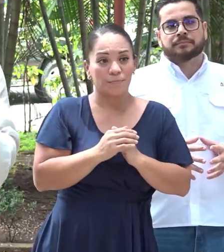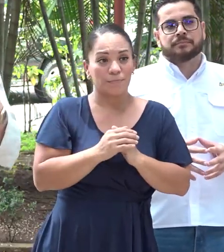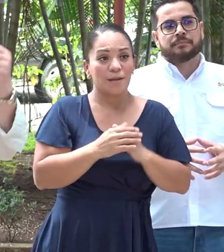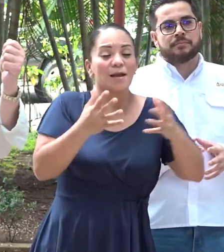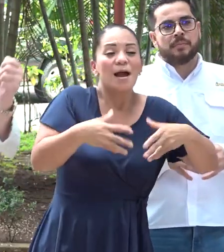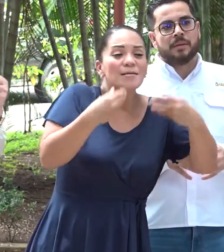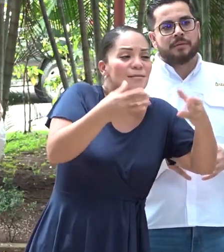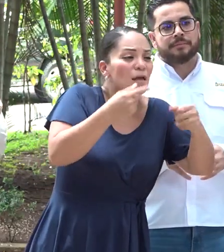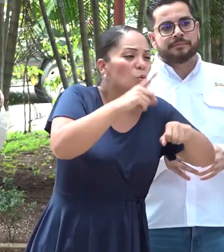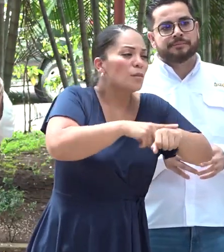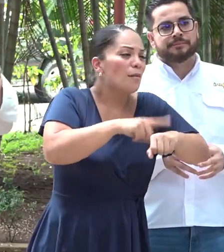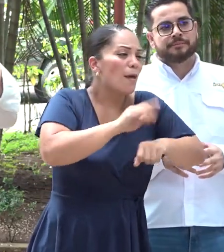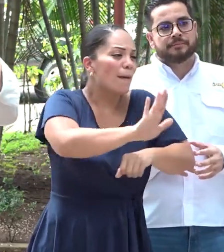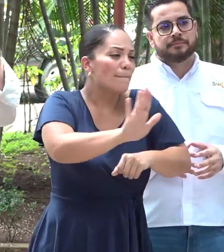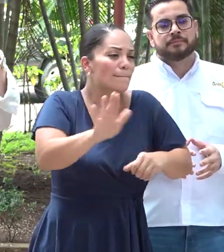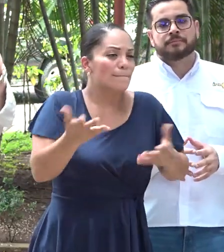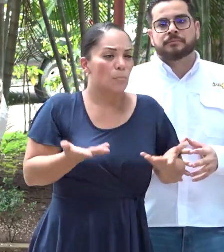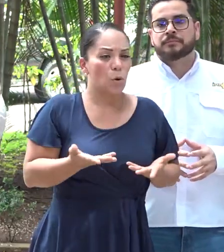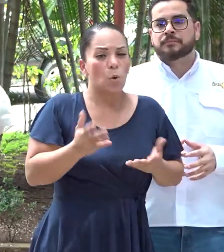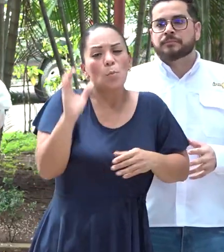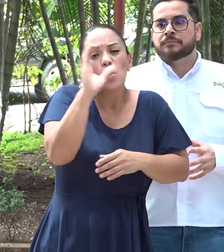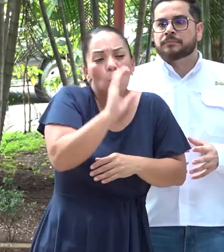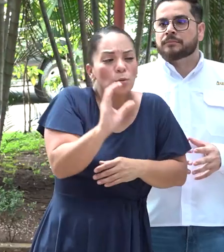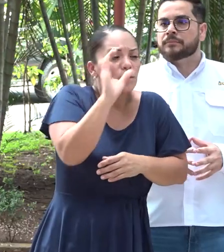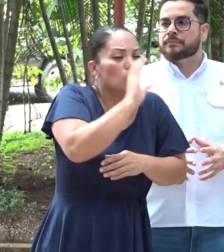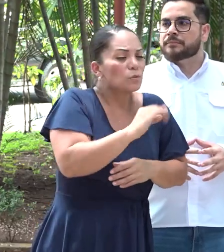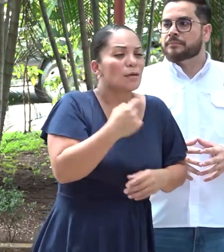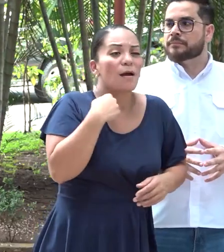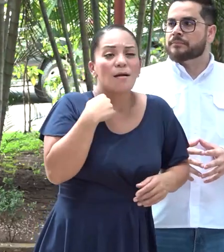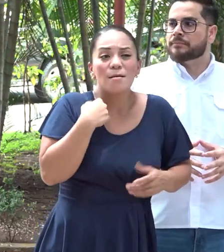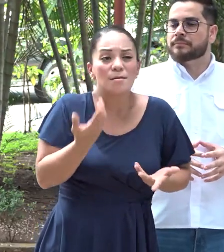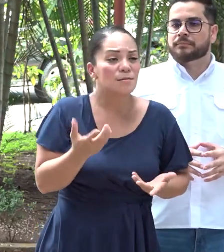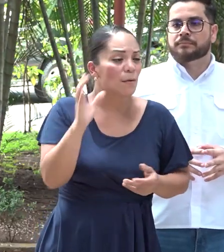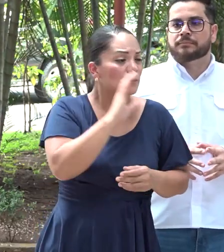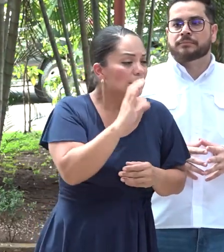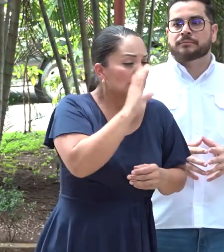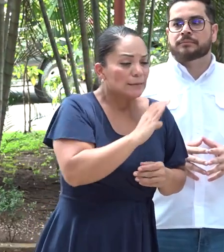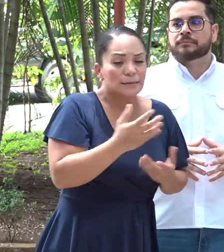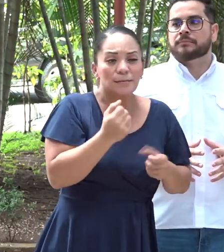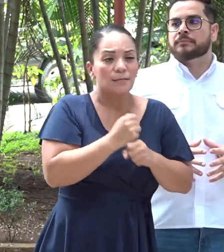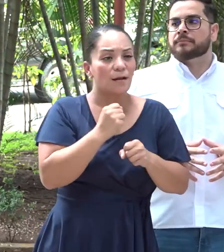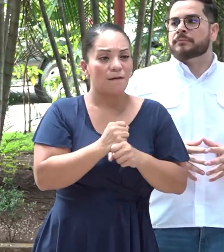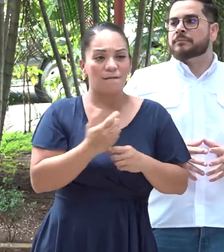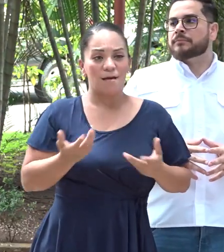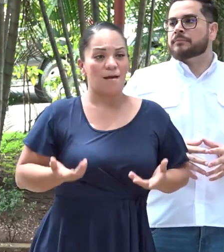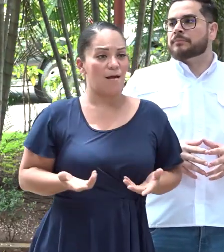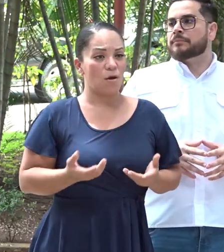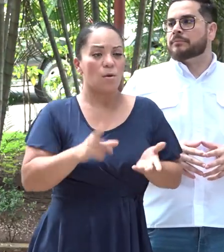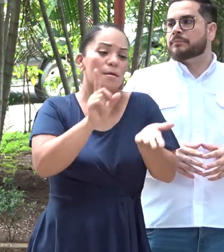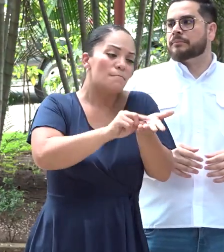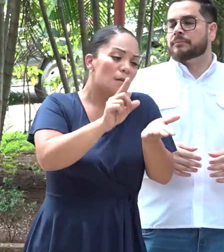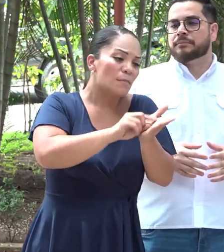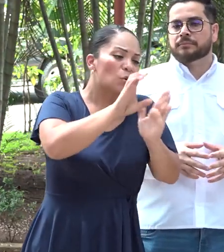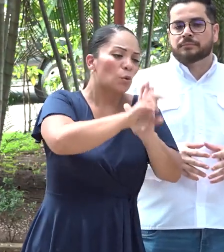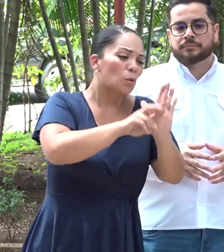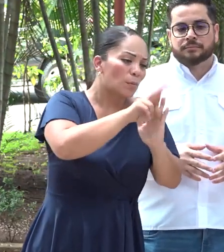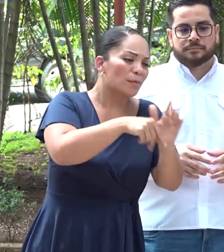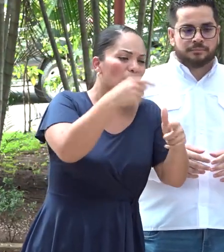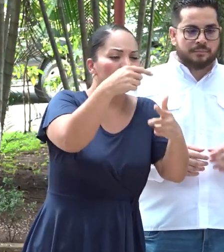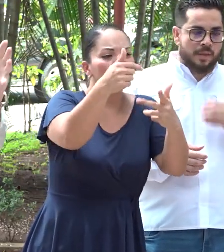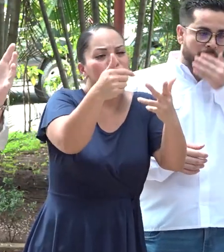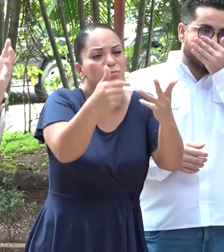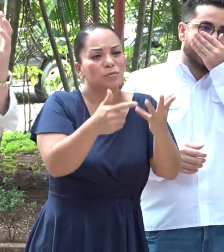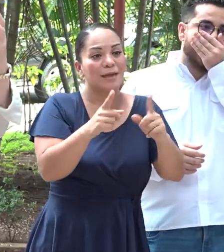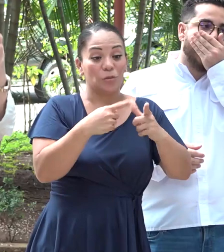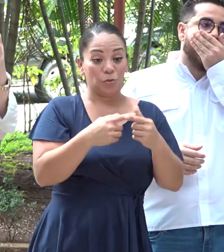gastando el tiempo en una búsqueda, que es carísima, de empleo, imprimiendo currículums, etc.